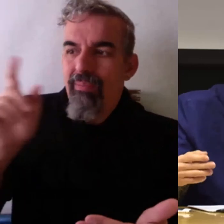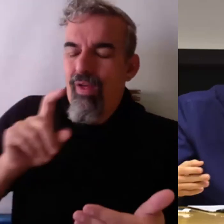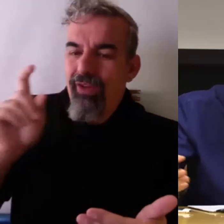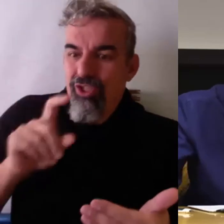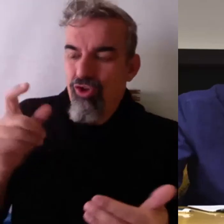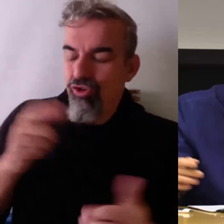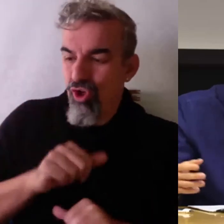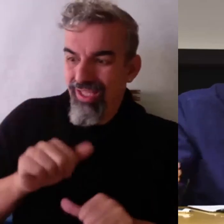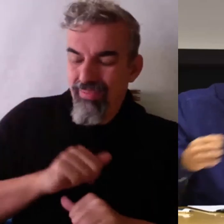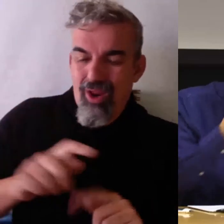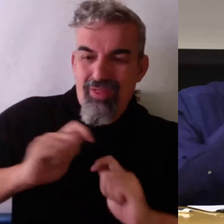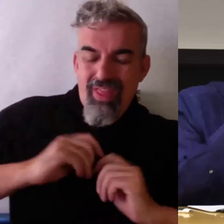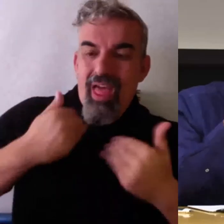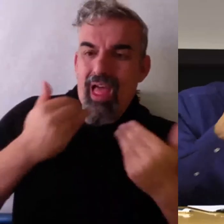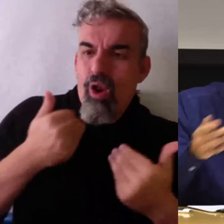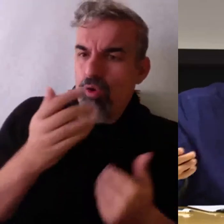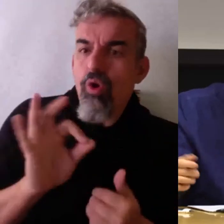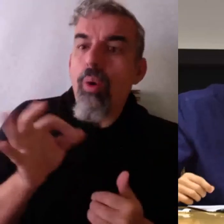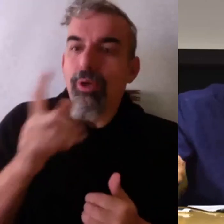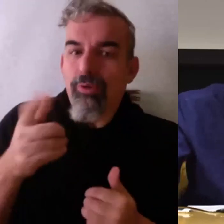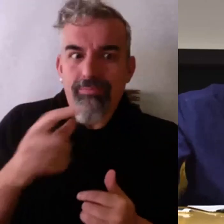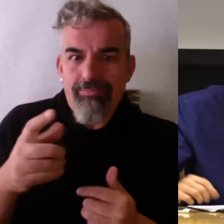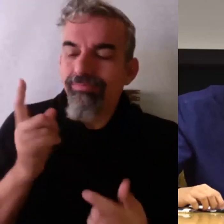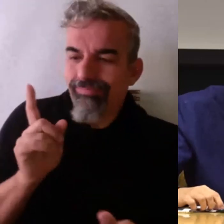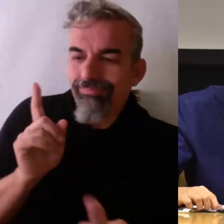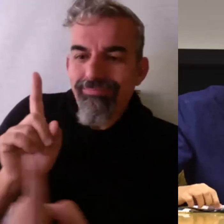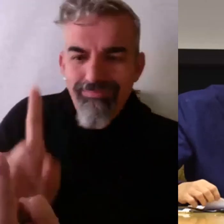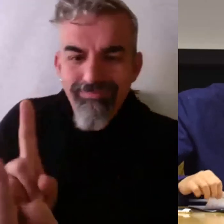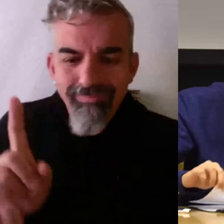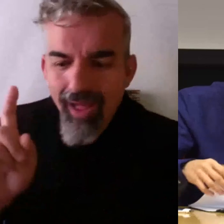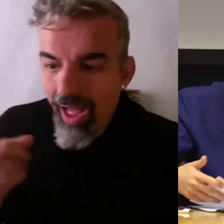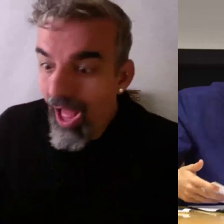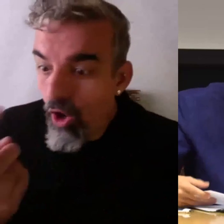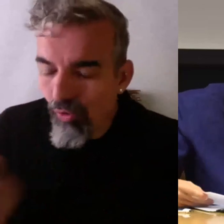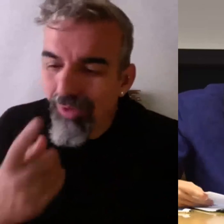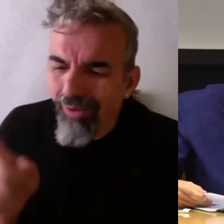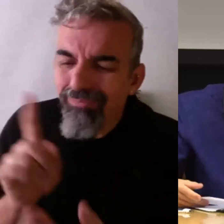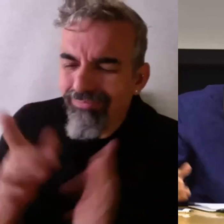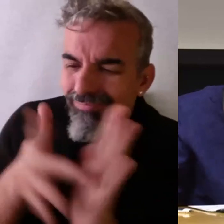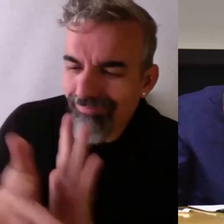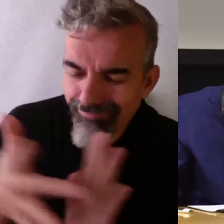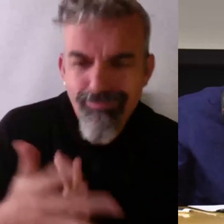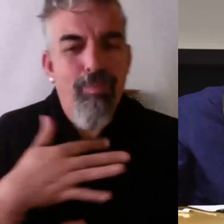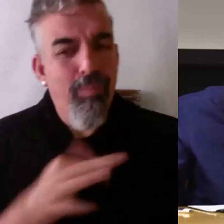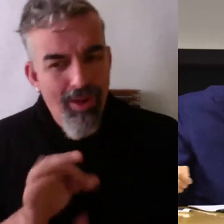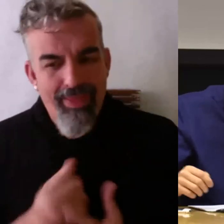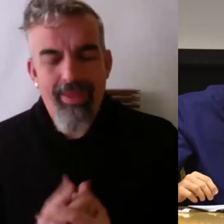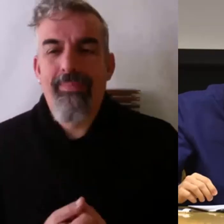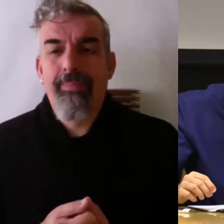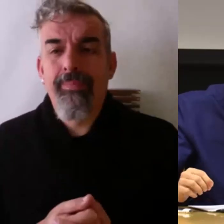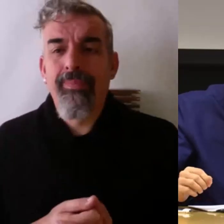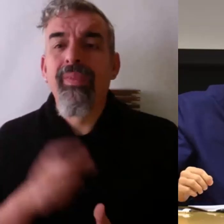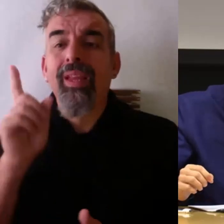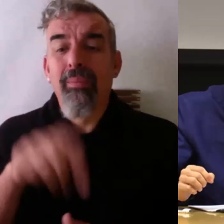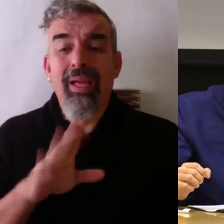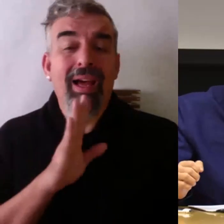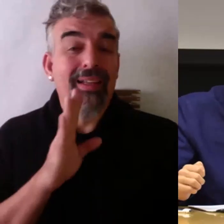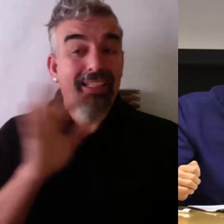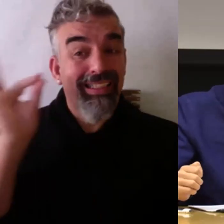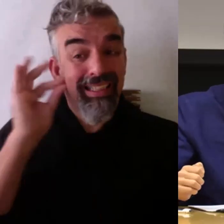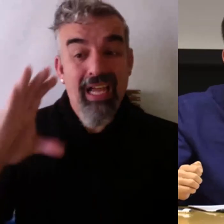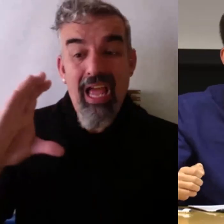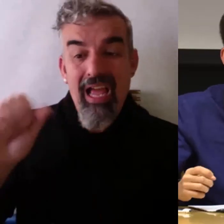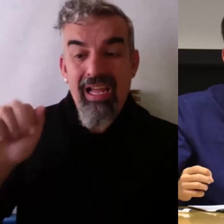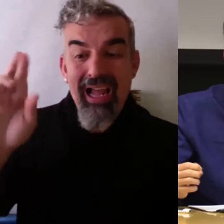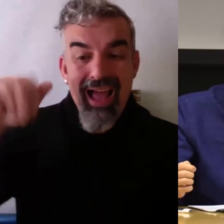nada. Pero de verdad, podéis acercaros a la gente, a los estudiantes y explicarnos las cosas. Vale. Decía también, Carmen, que en